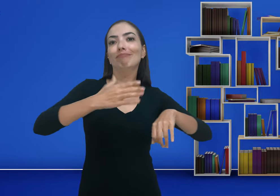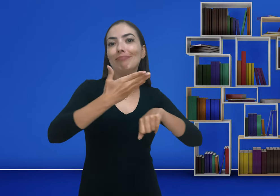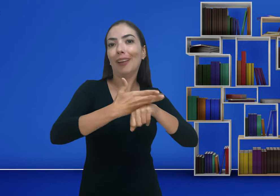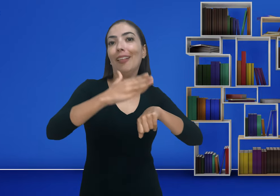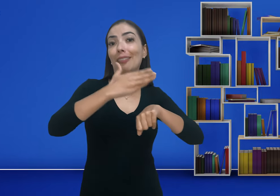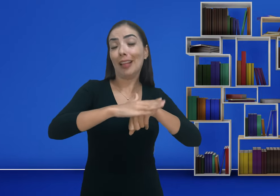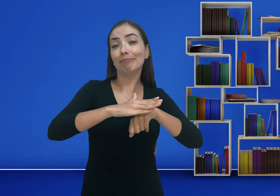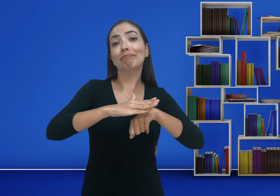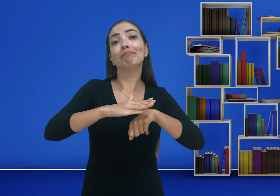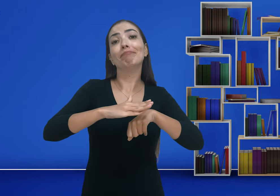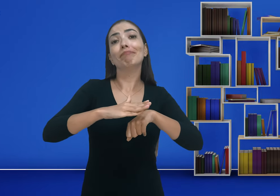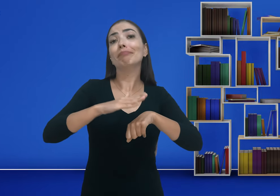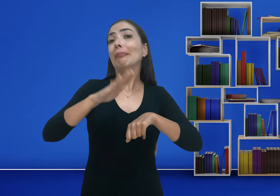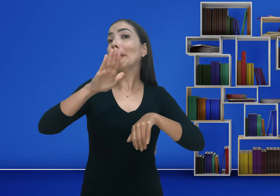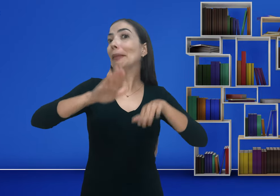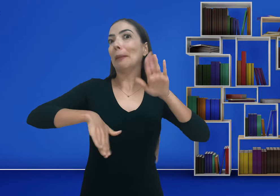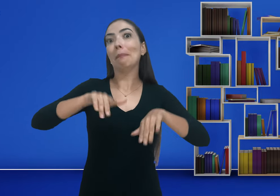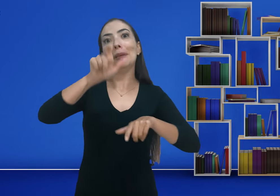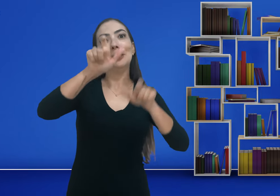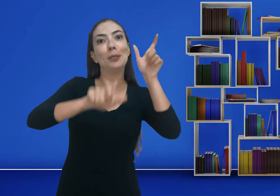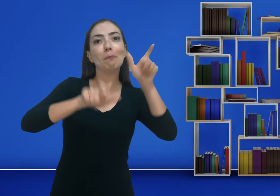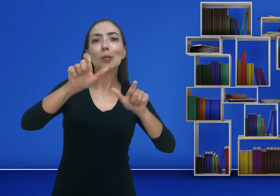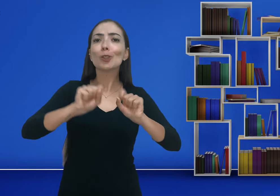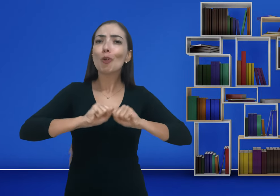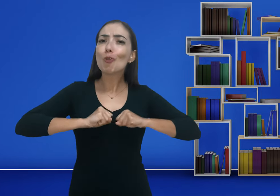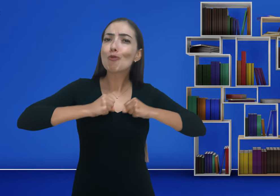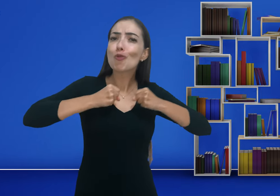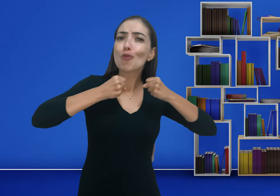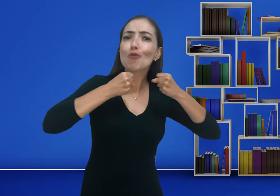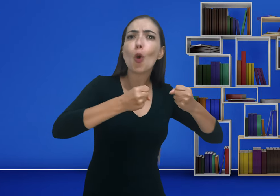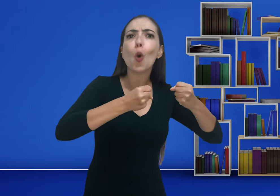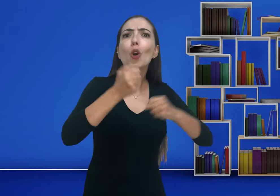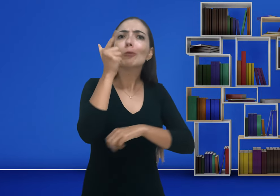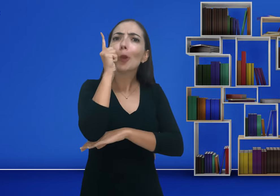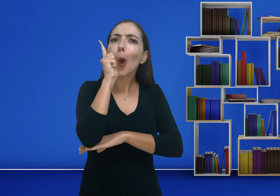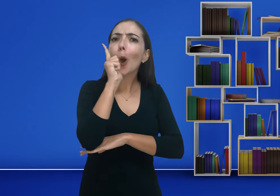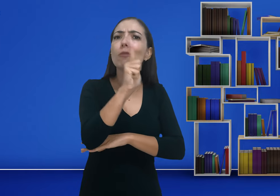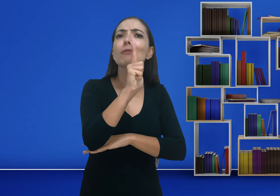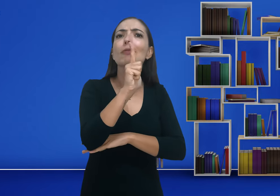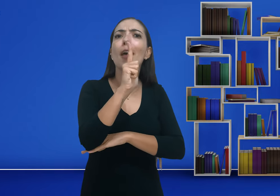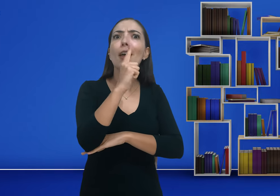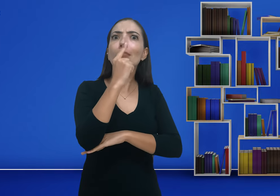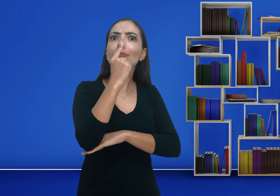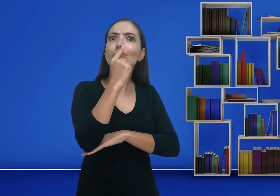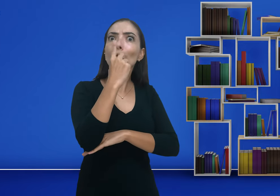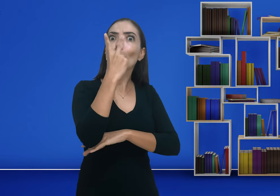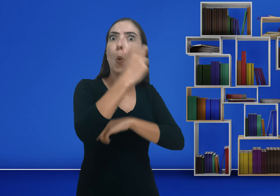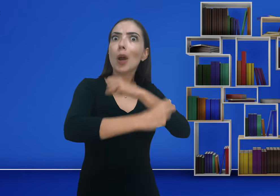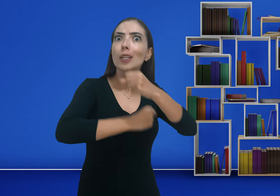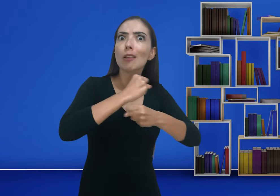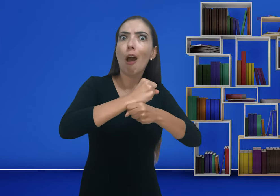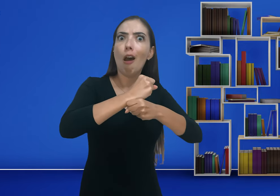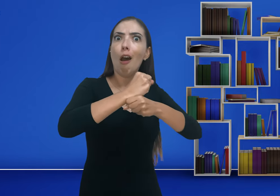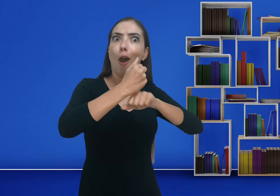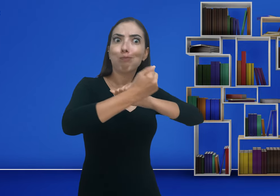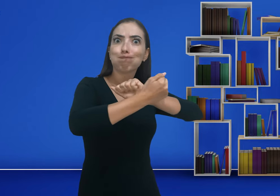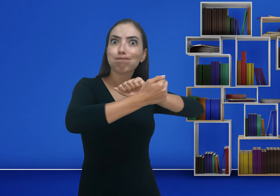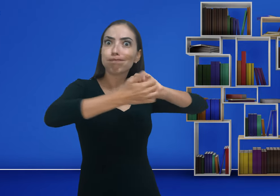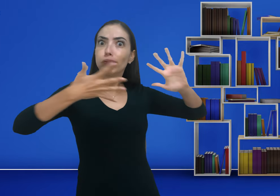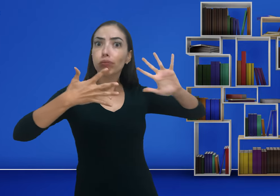o tempo que ele vai estar ali se esforçando para treinar a língua. Às vezes pode